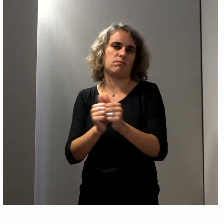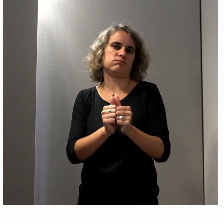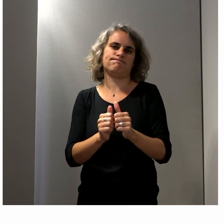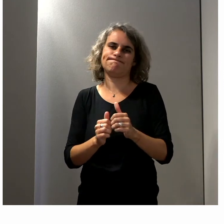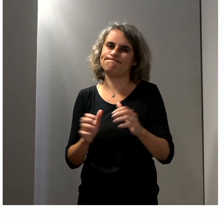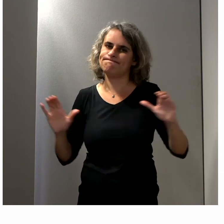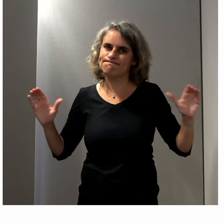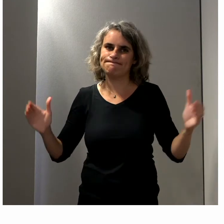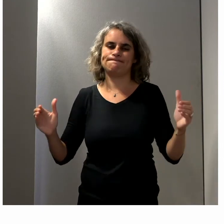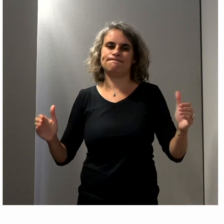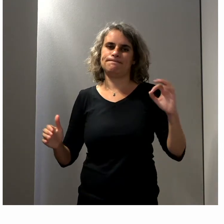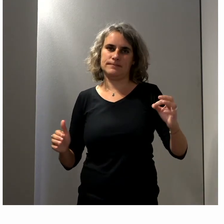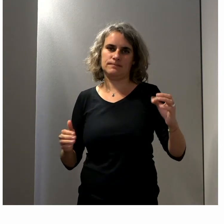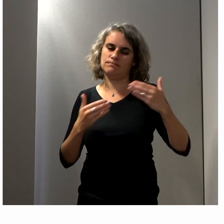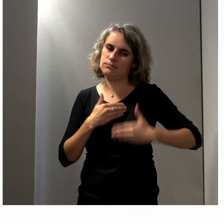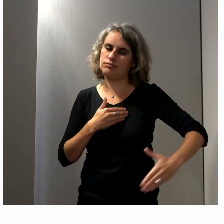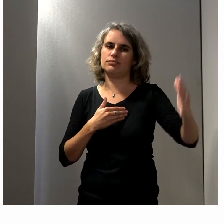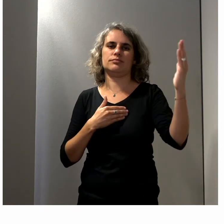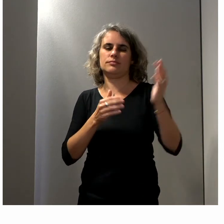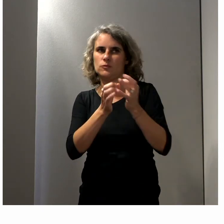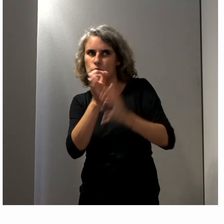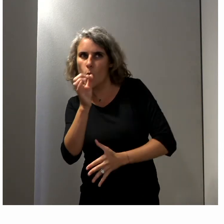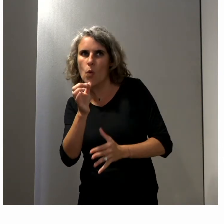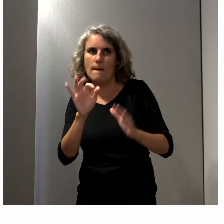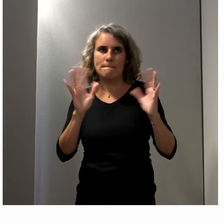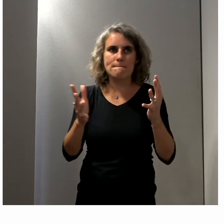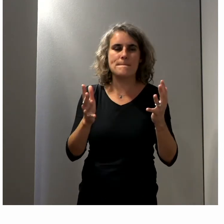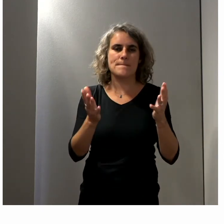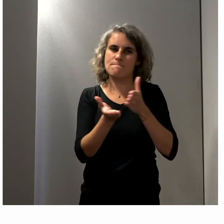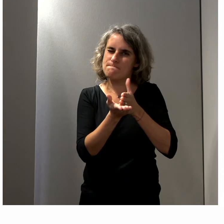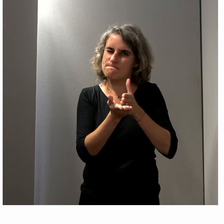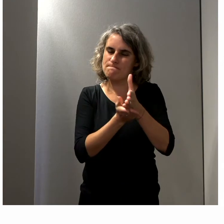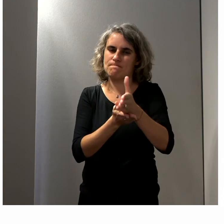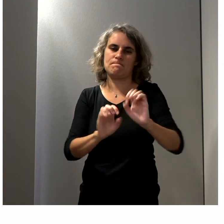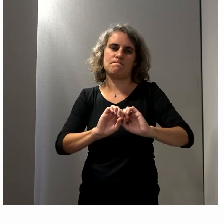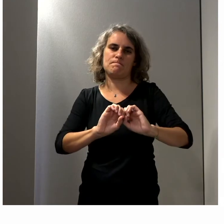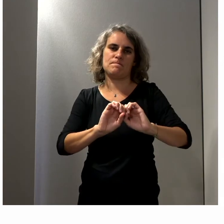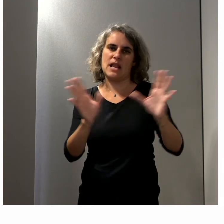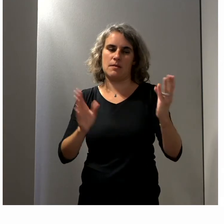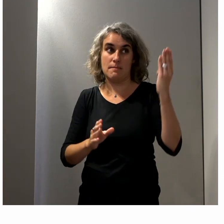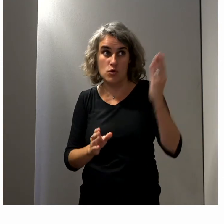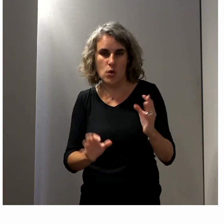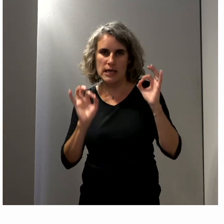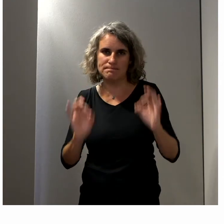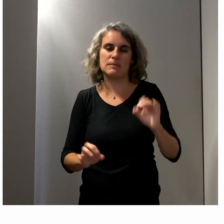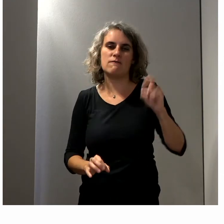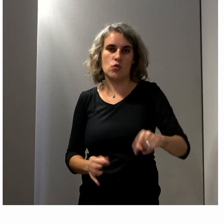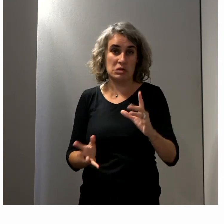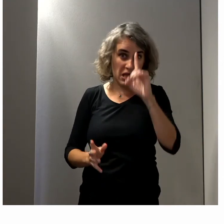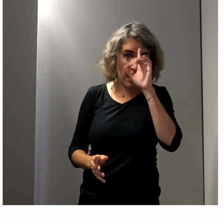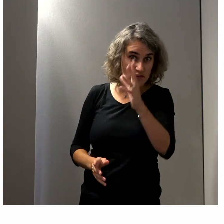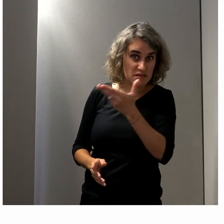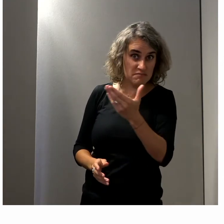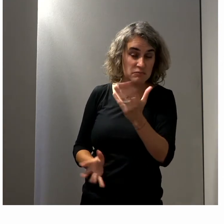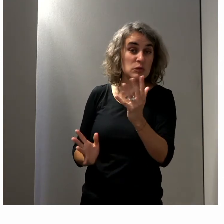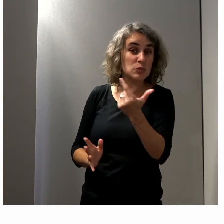être clairs dans les questions à poser et les solutions vers lesquelles on voudrait aller, ce dont on a besoin. Je ne sais pas ce que vous en pensez, vous avez